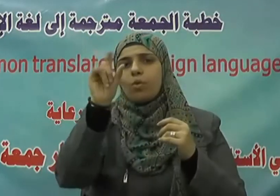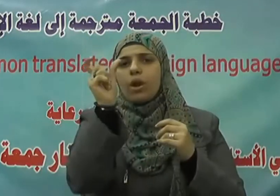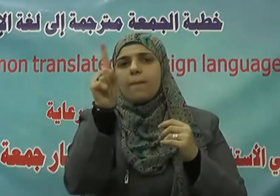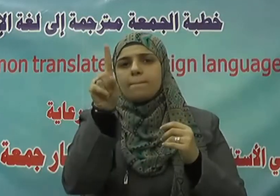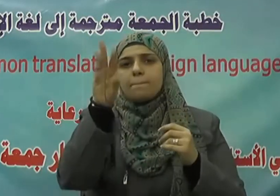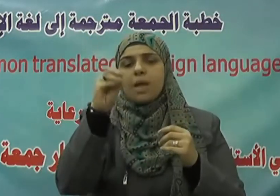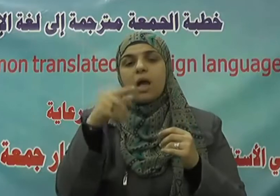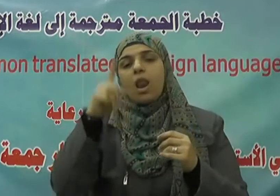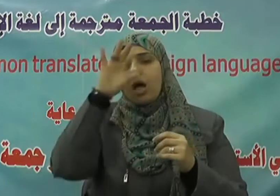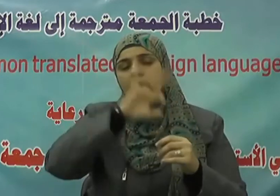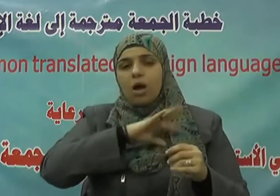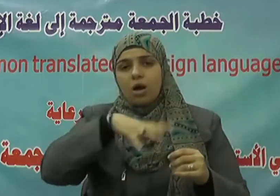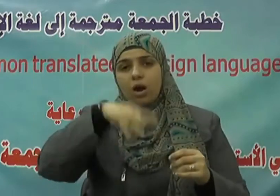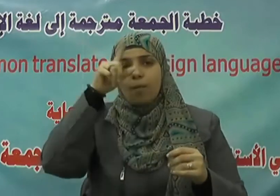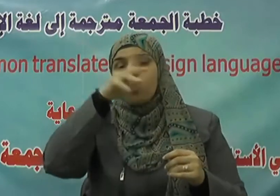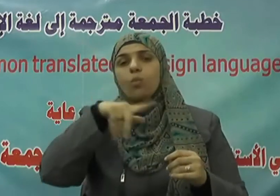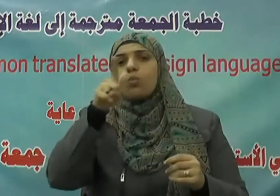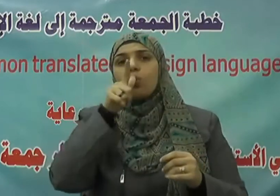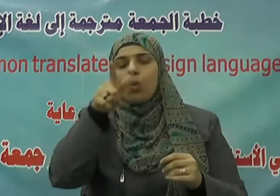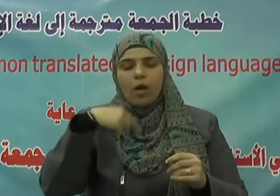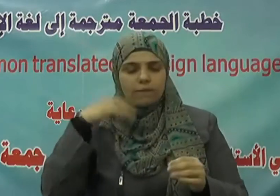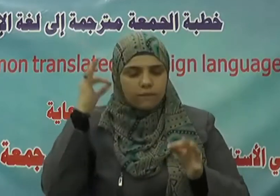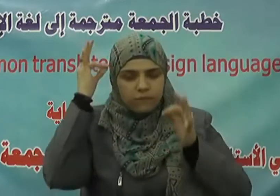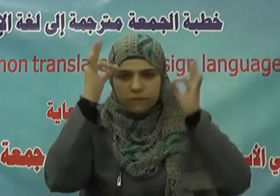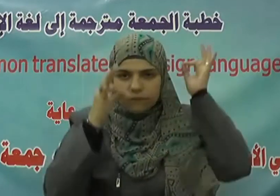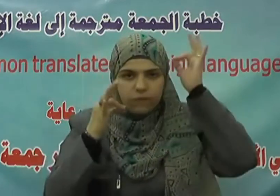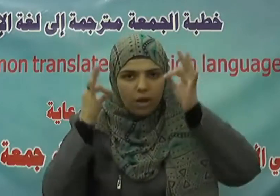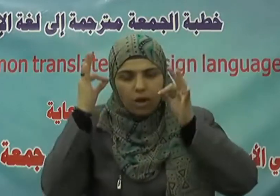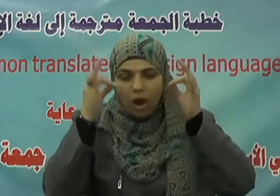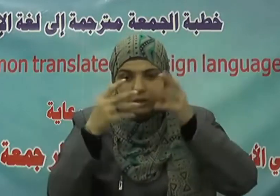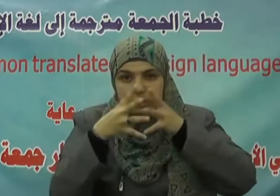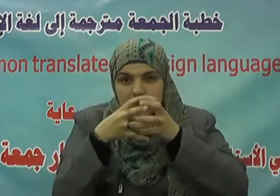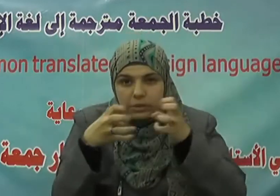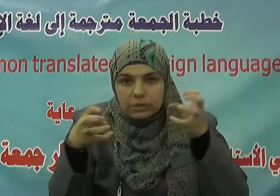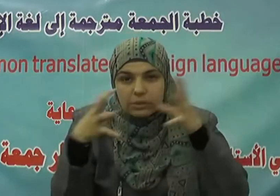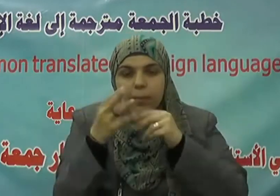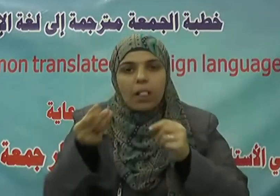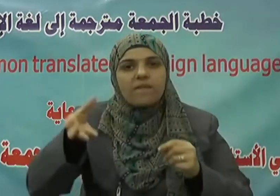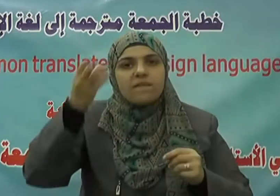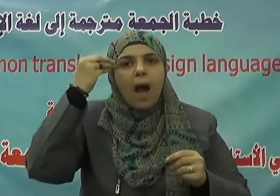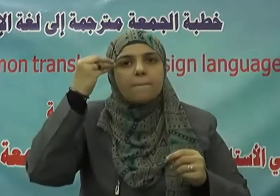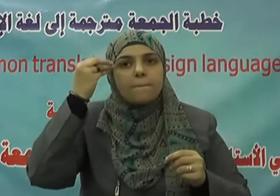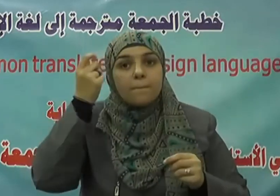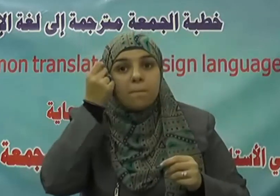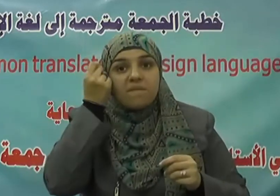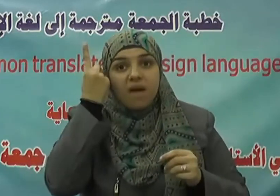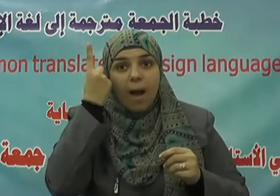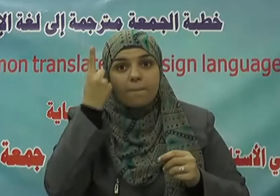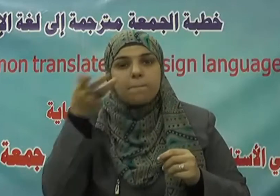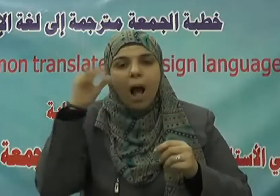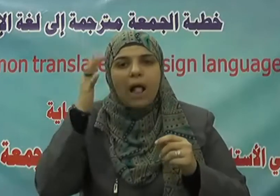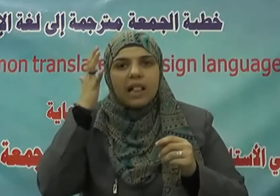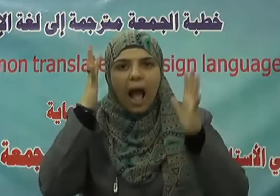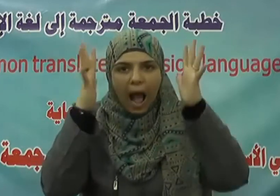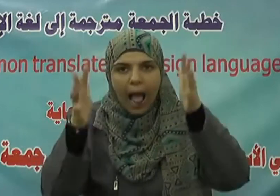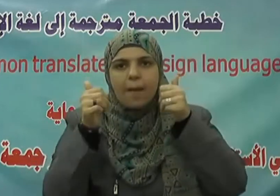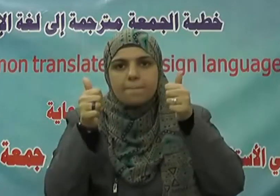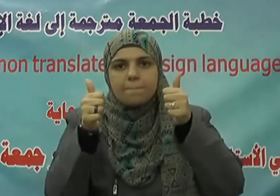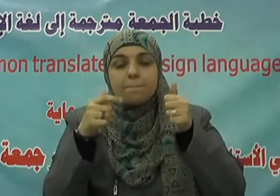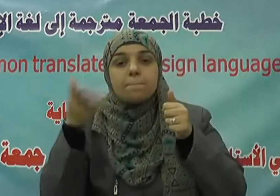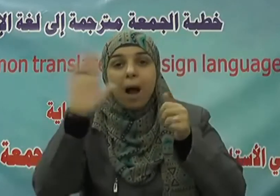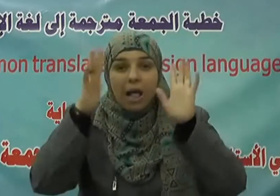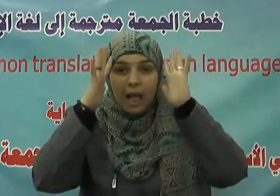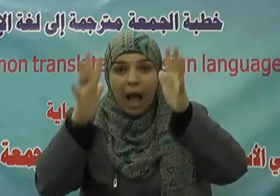طالت فكرة امرئ قط إلا فهم وما فهم إلا علم وما علم